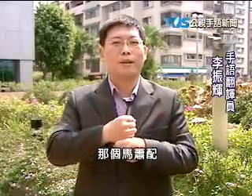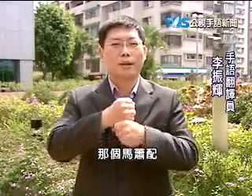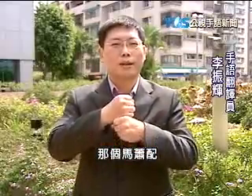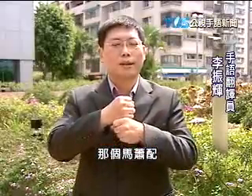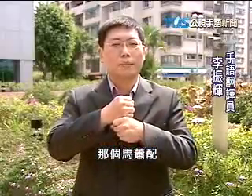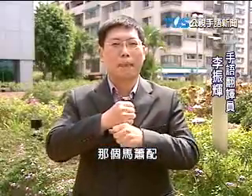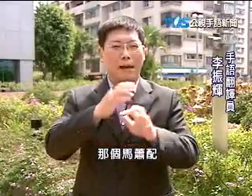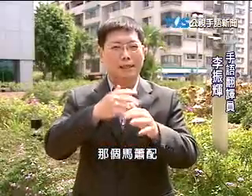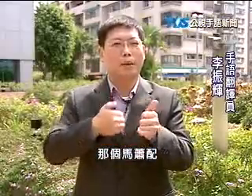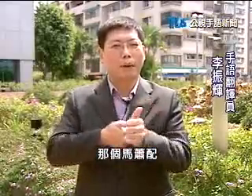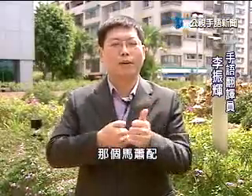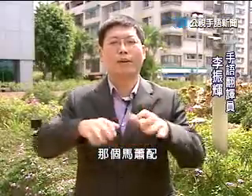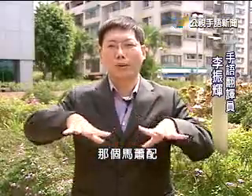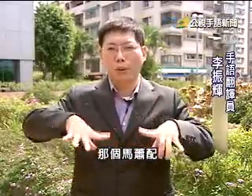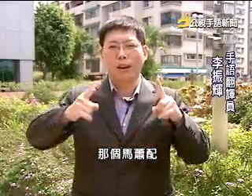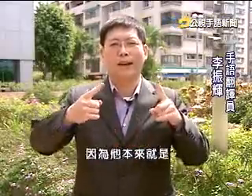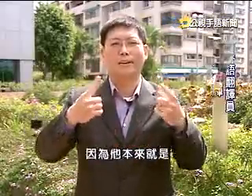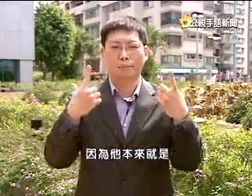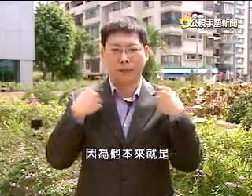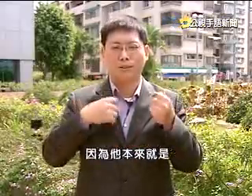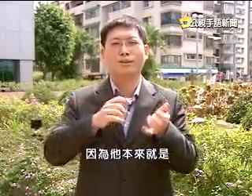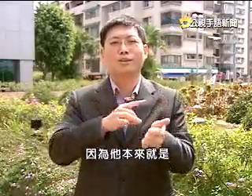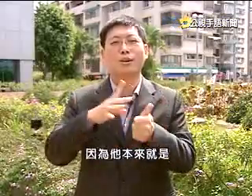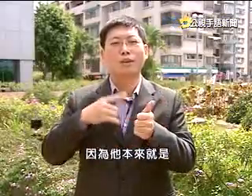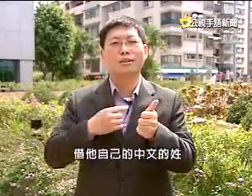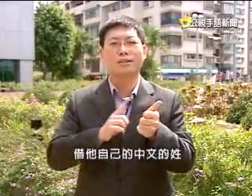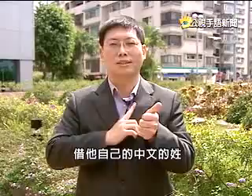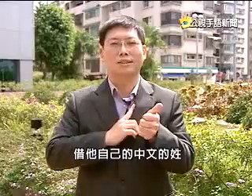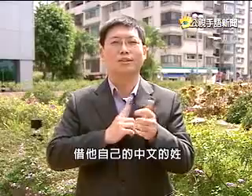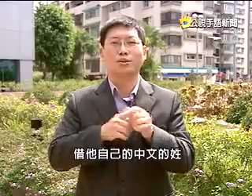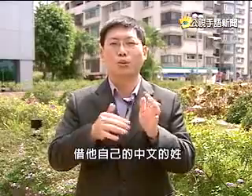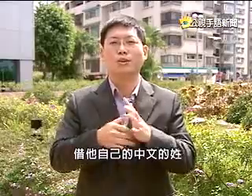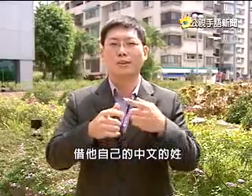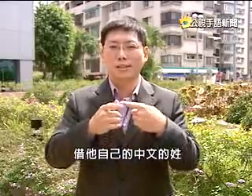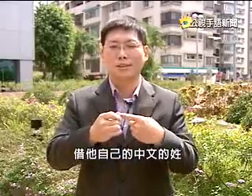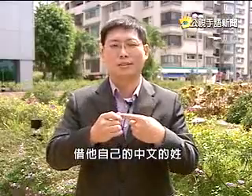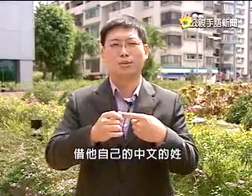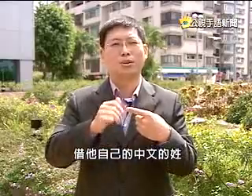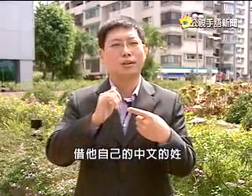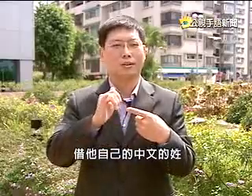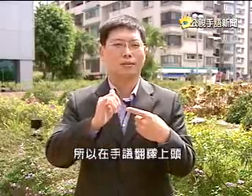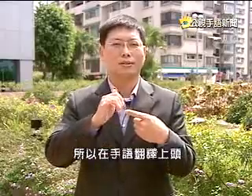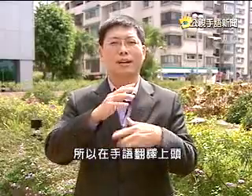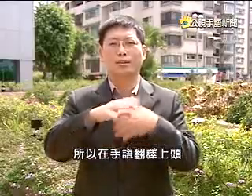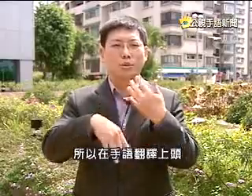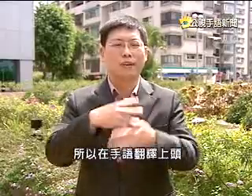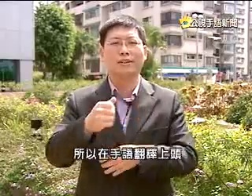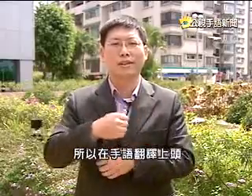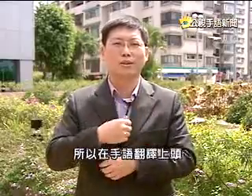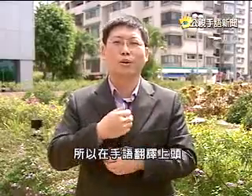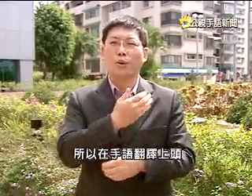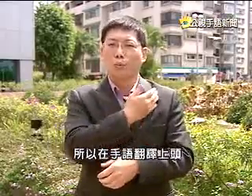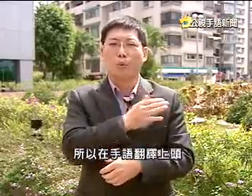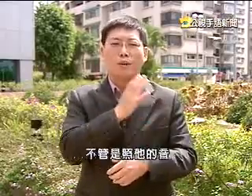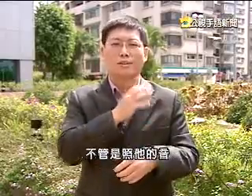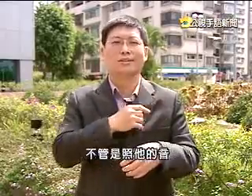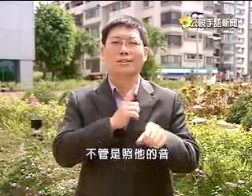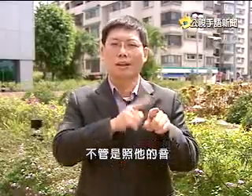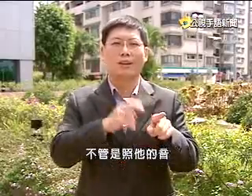的马骁配因为它原来本来就是借用它自己的中文的信所以在首语翻译上头不管是照